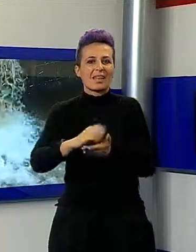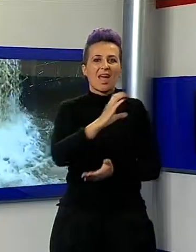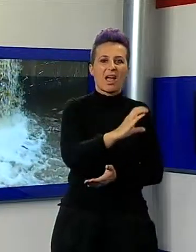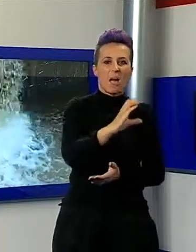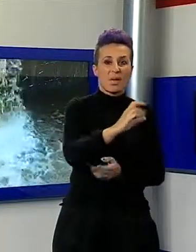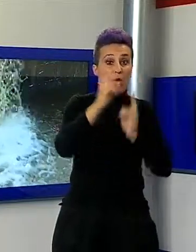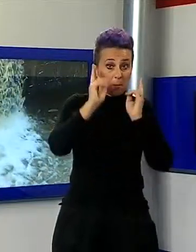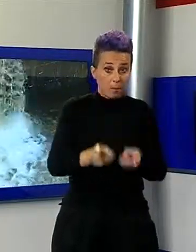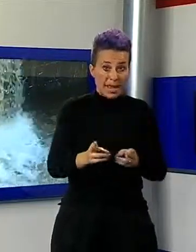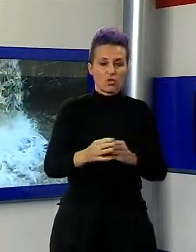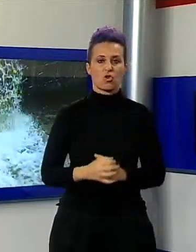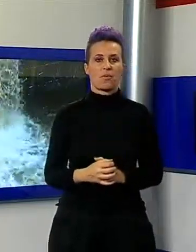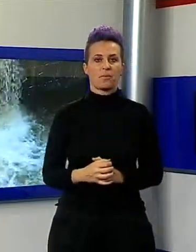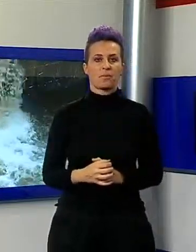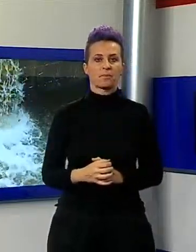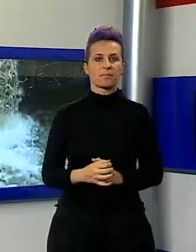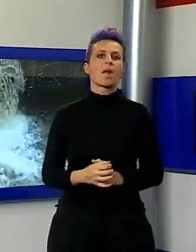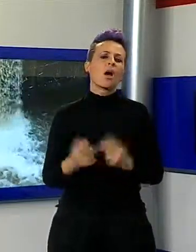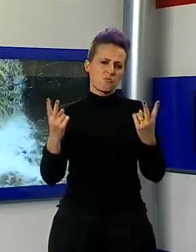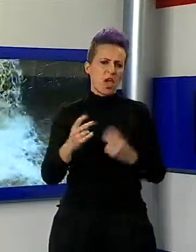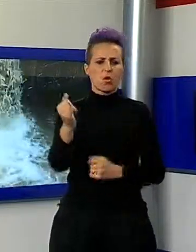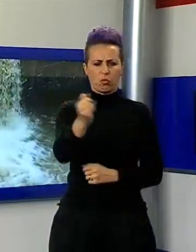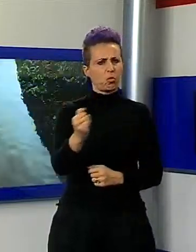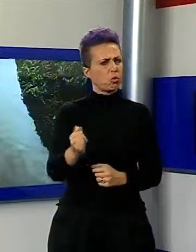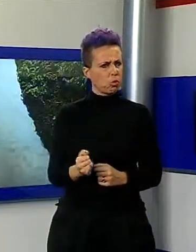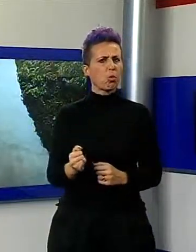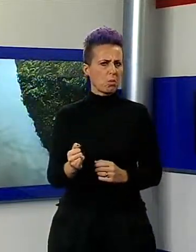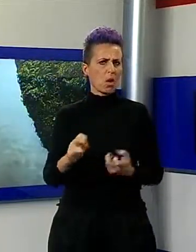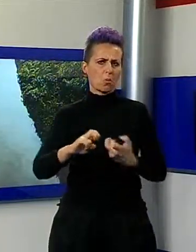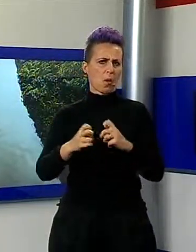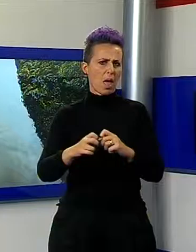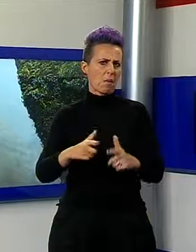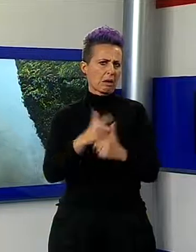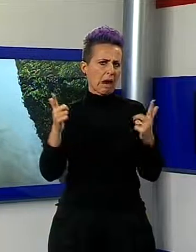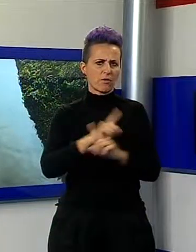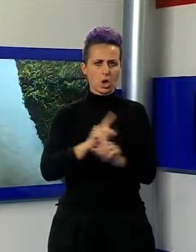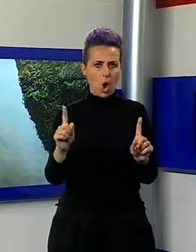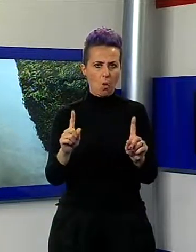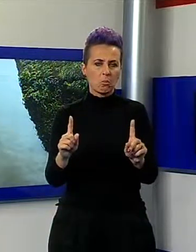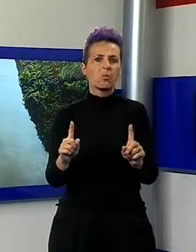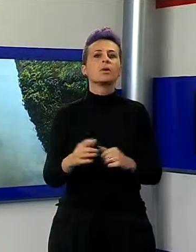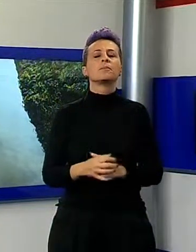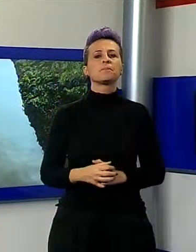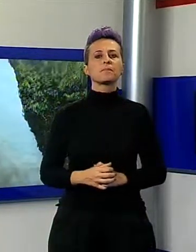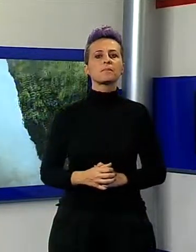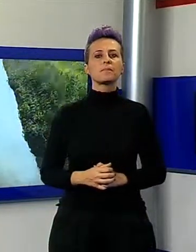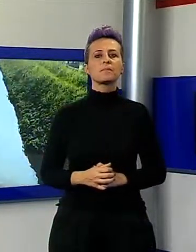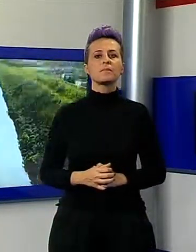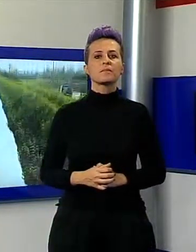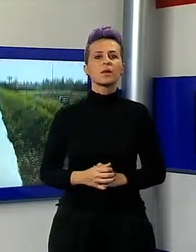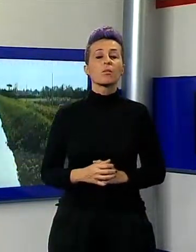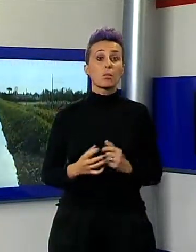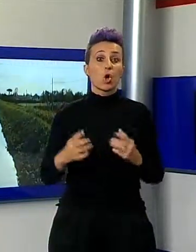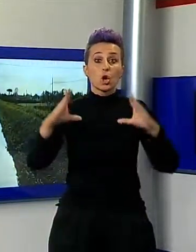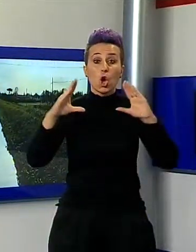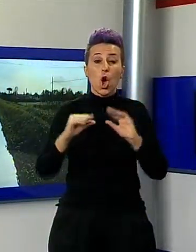Toscana Nord. Sempre ampiamente sotto controllo i fiumi Versilia e Baccatoio, dove si sono registrate le situazioni più critiche. Notte di